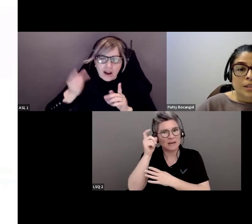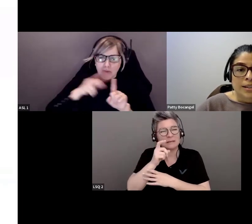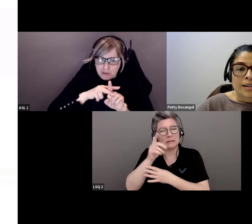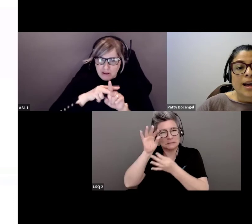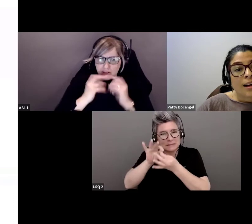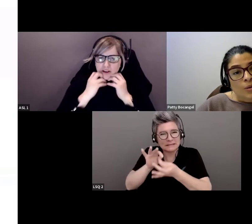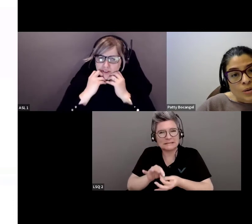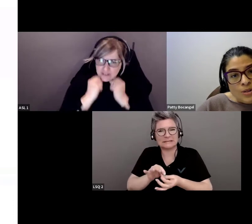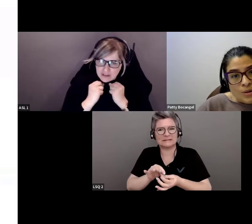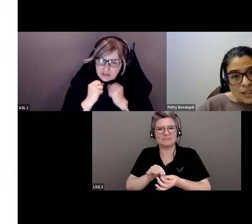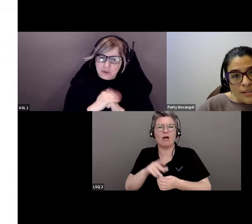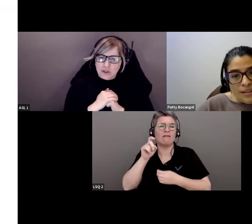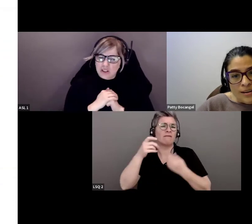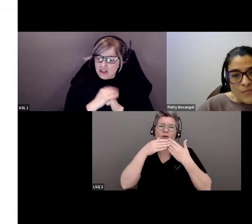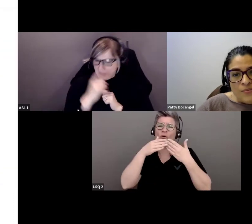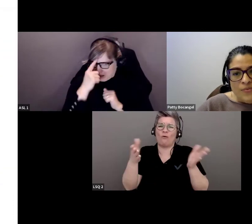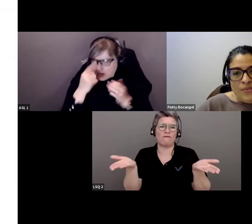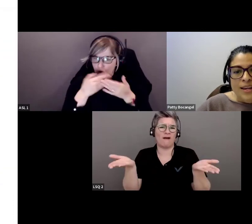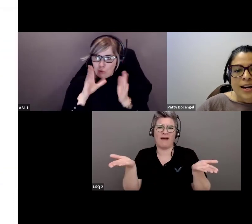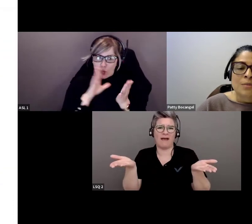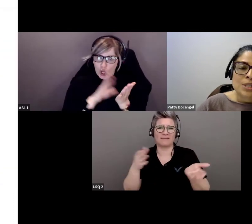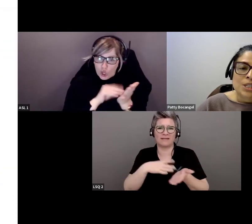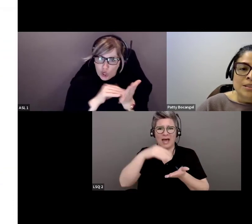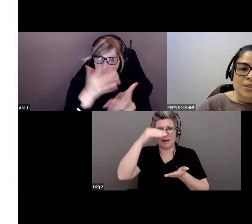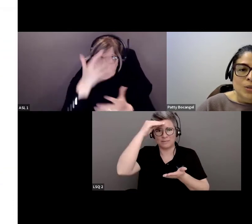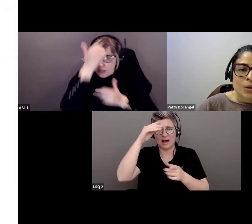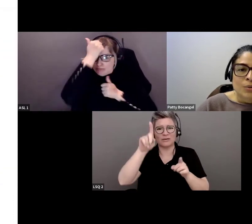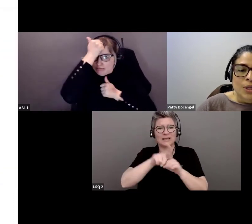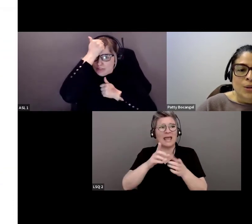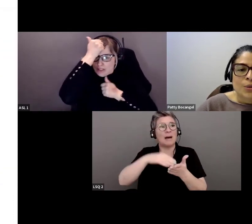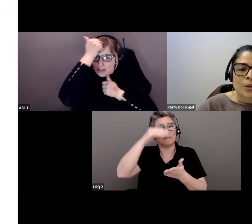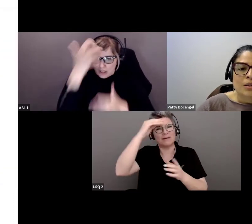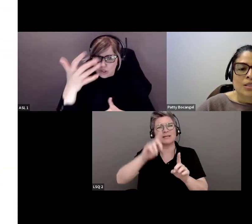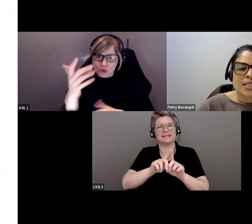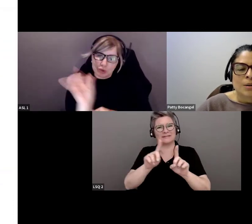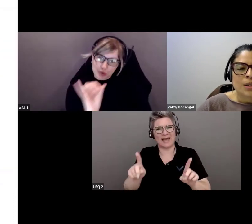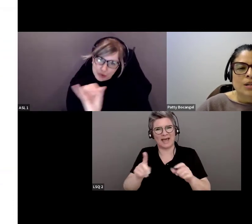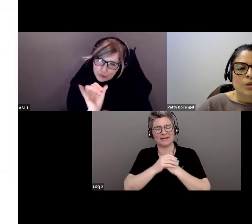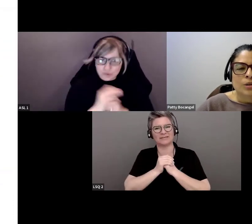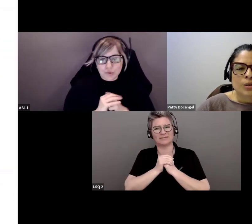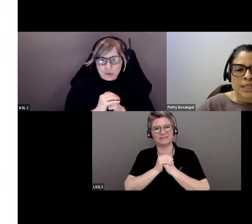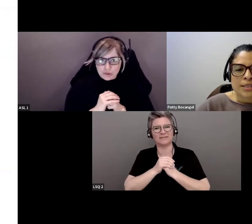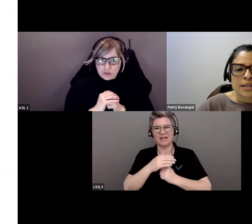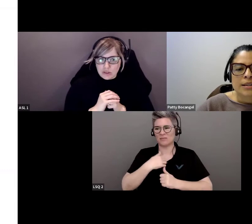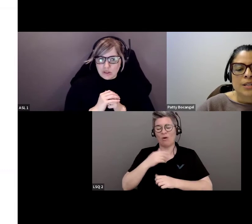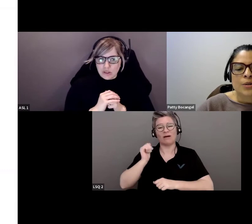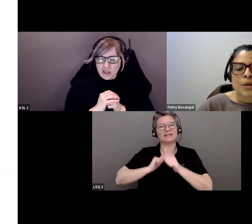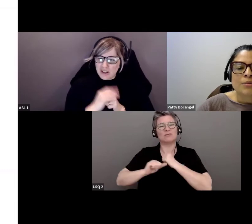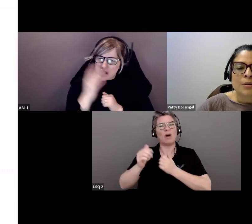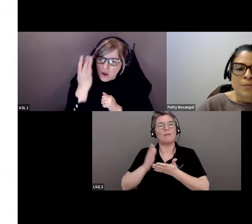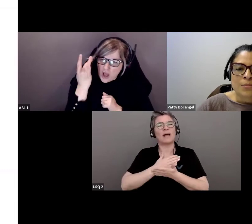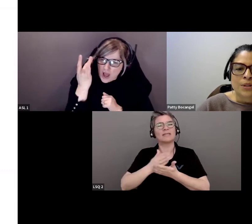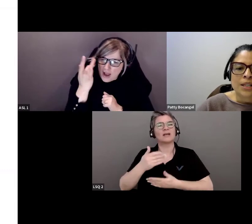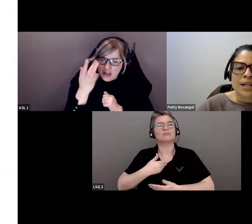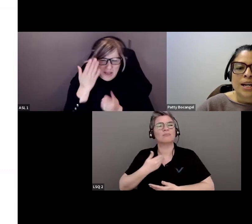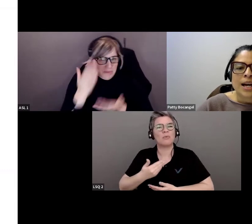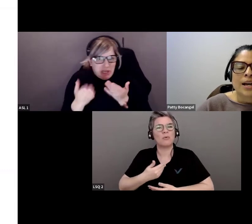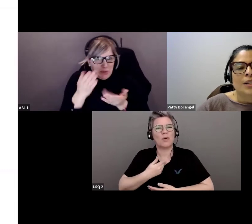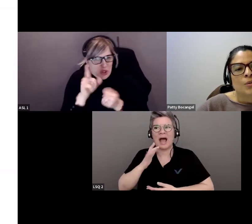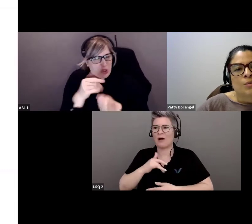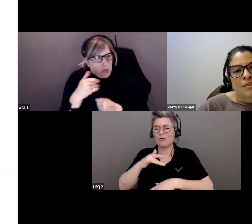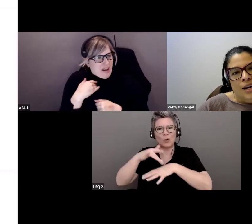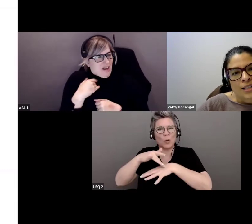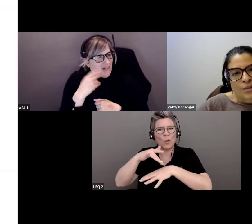précieux. Il faut être ouvert à apprendre et à désapprendre. Je partage ce récit avec vous, car c'est quelque chose de